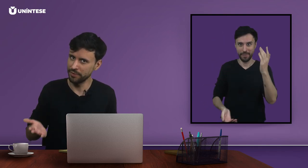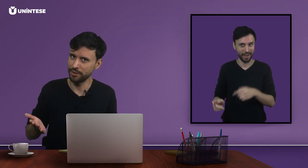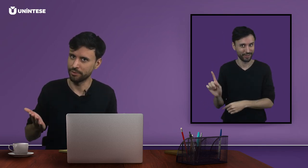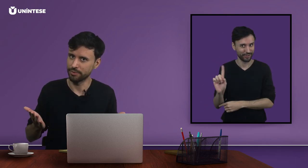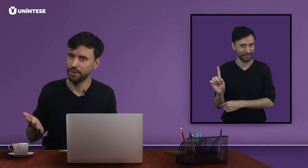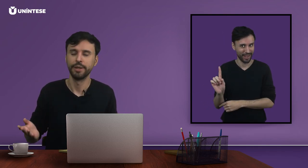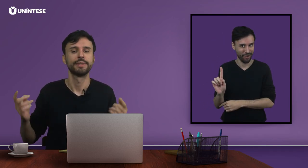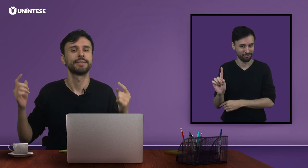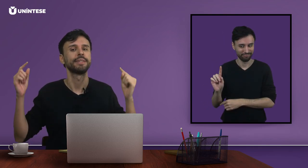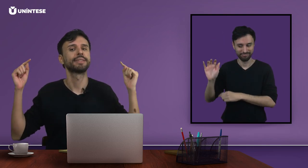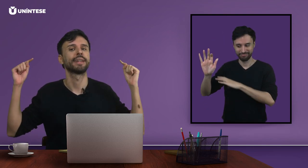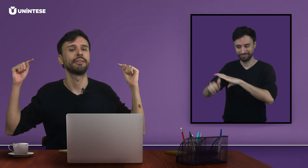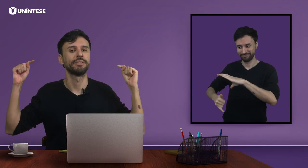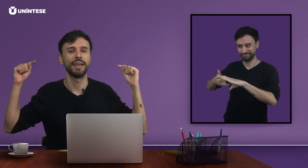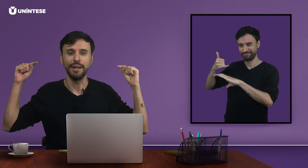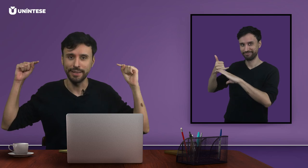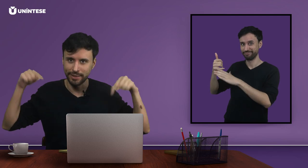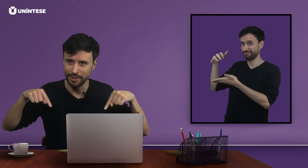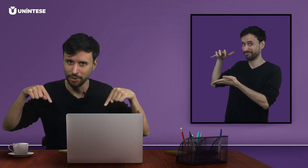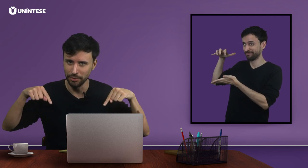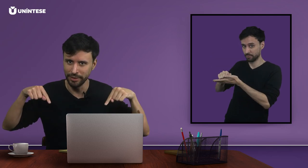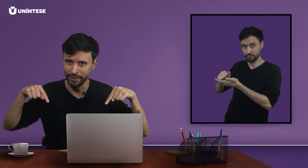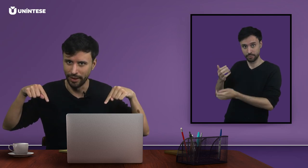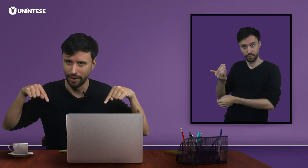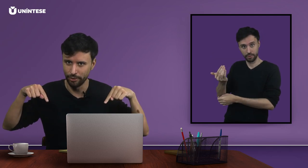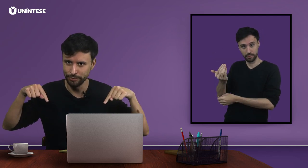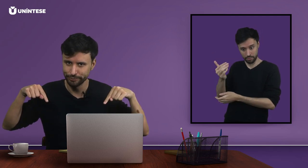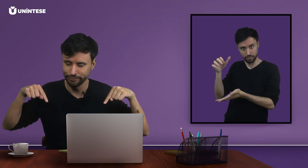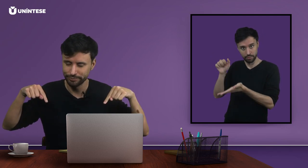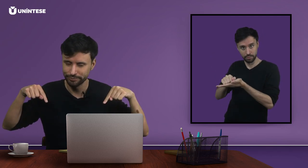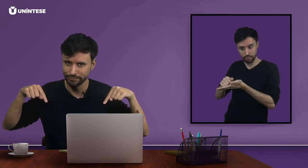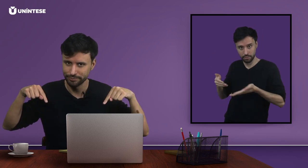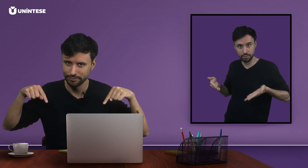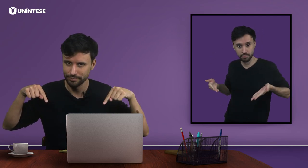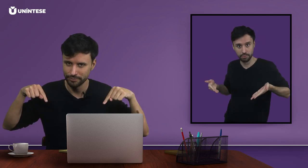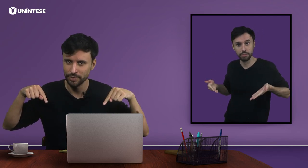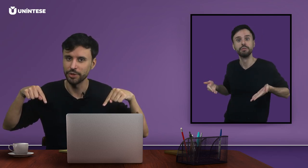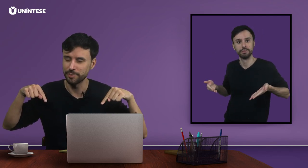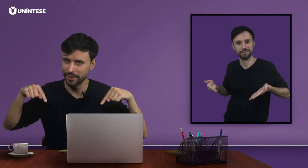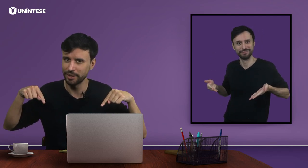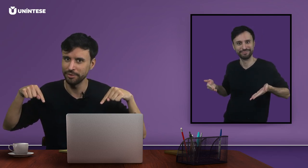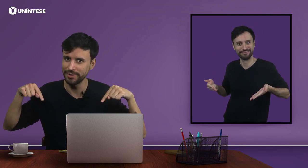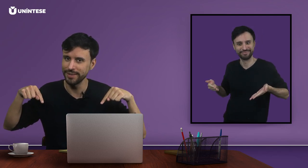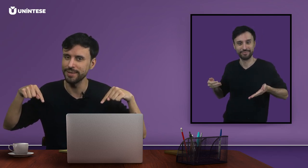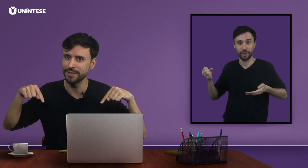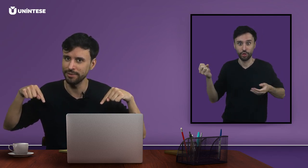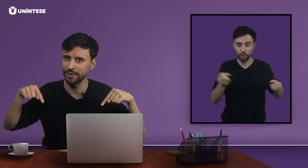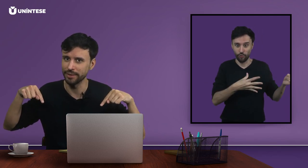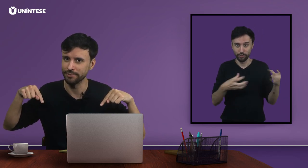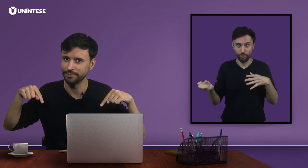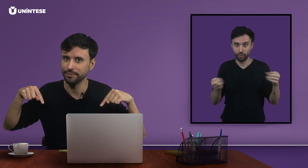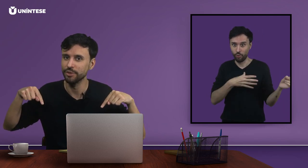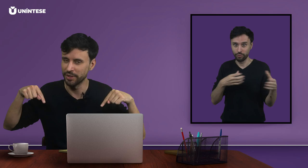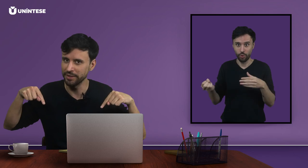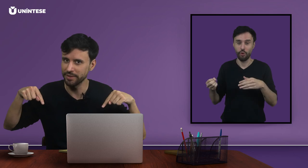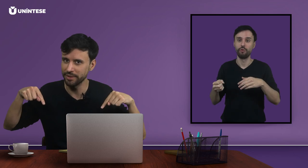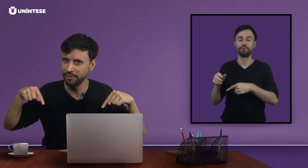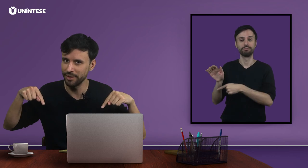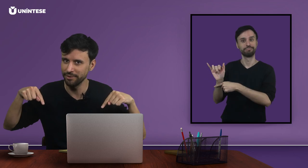vídeos. Se inscreve aqui no canal. Estou esperando vocês se inscreverem. Já se inscreveram?